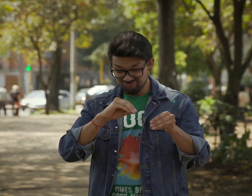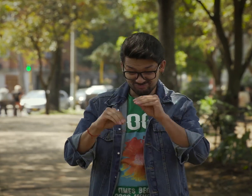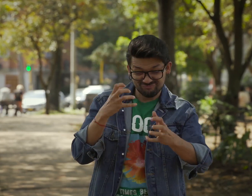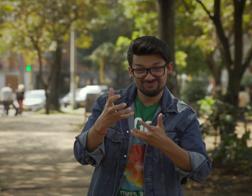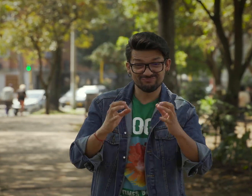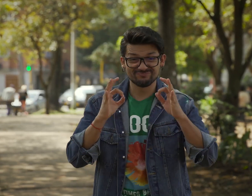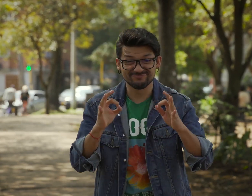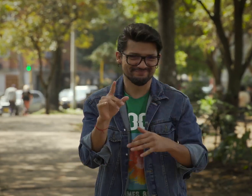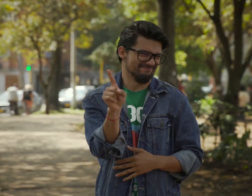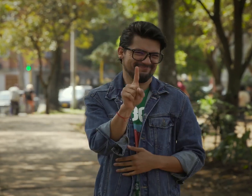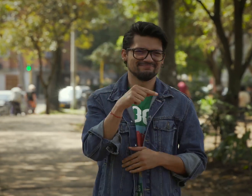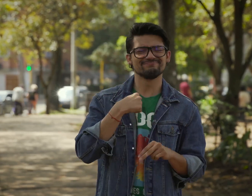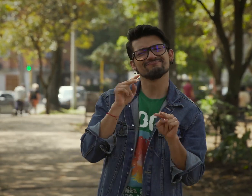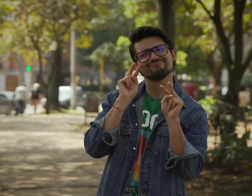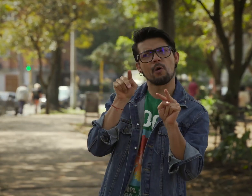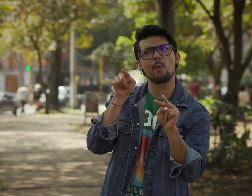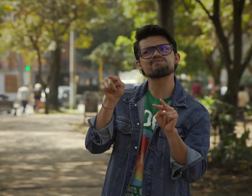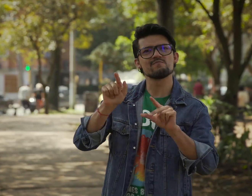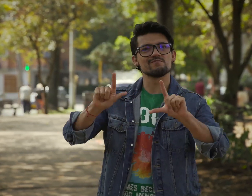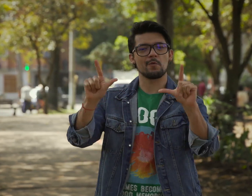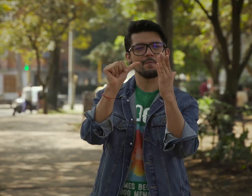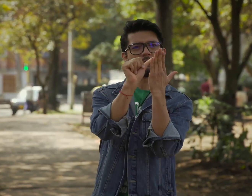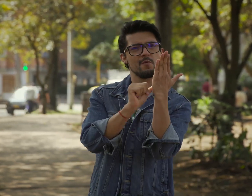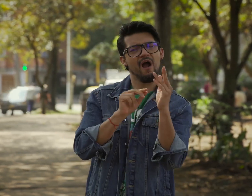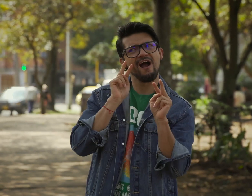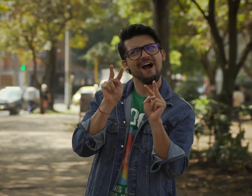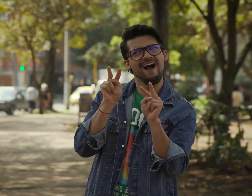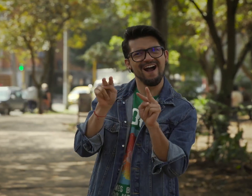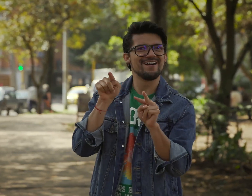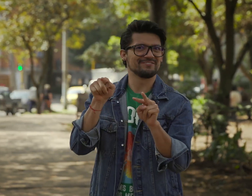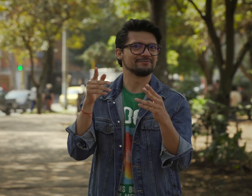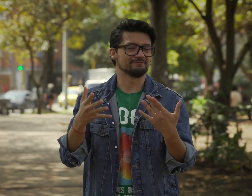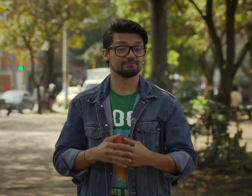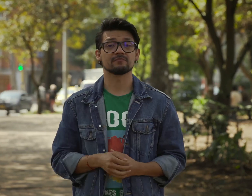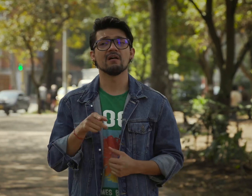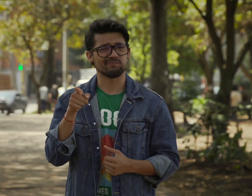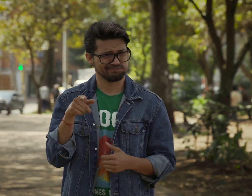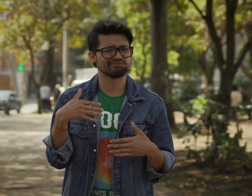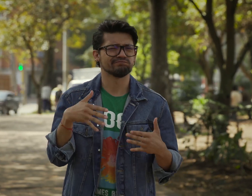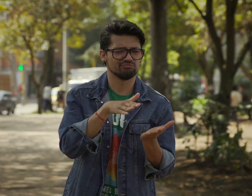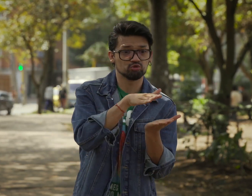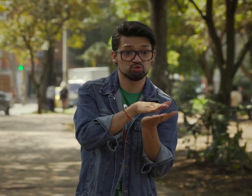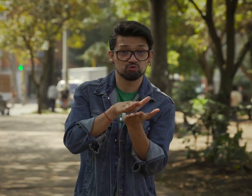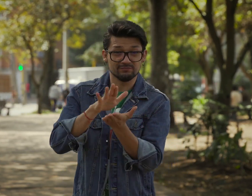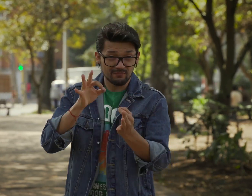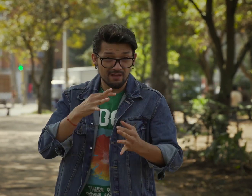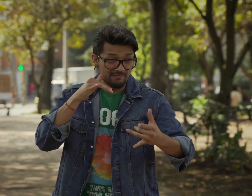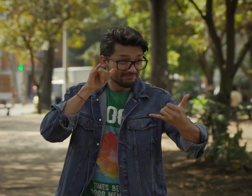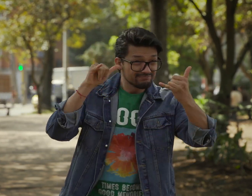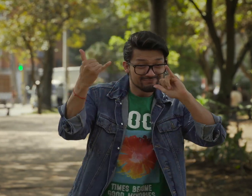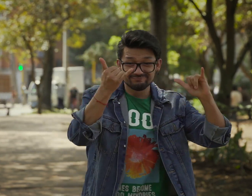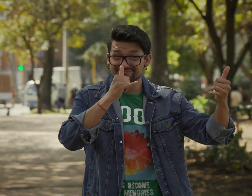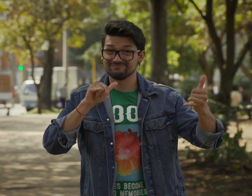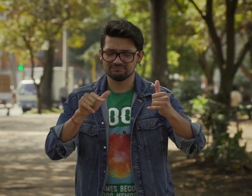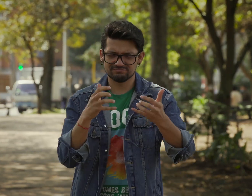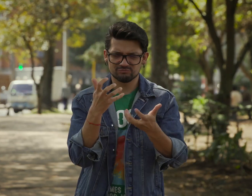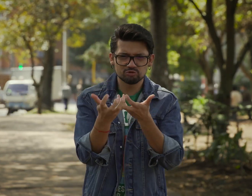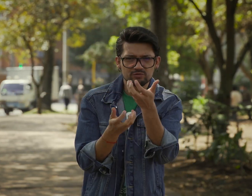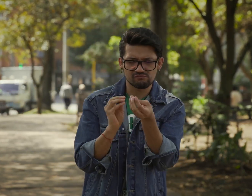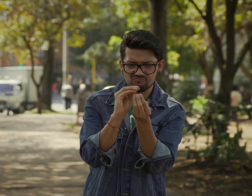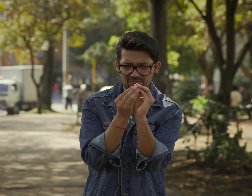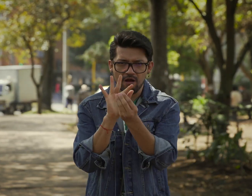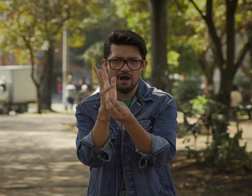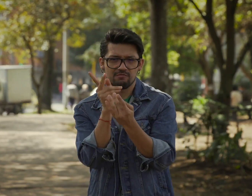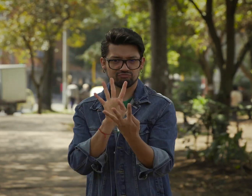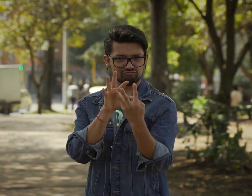gusta aprender sobre la cocina. Aunque no soy experto, me entretiene ver programas de cocina, tanto documentales como